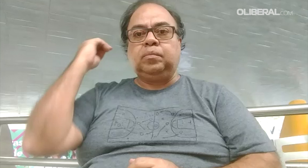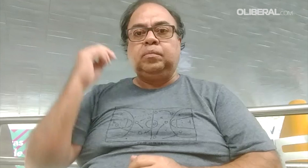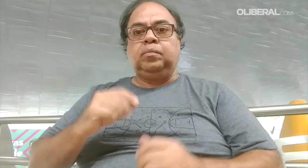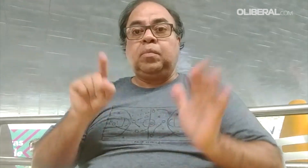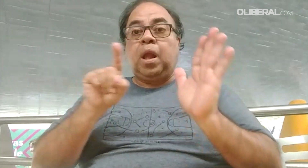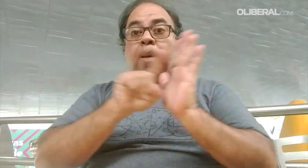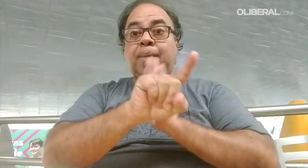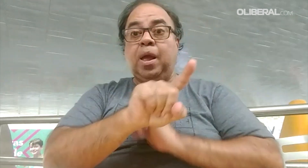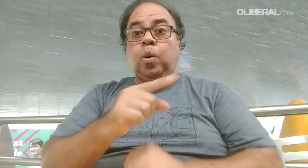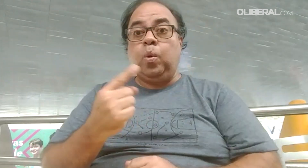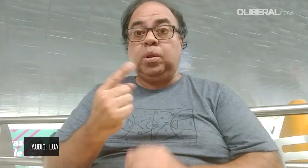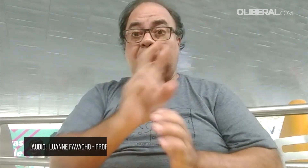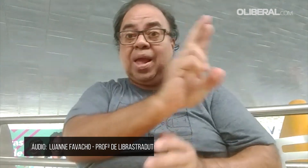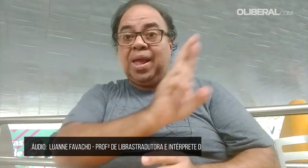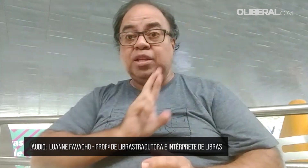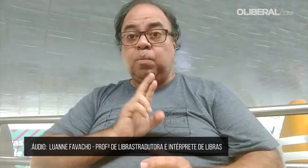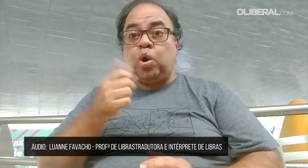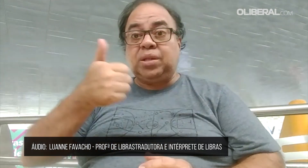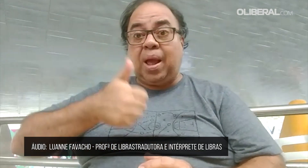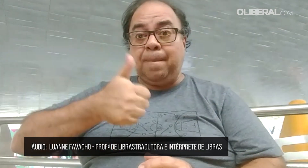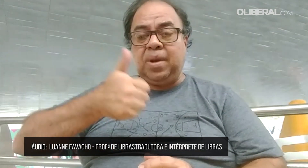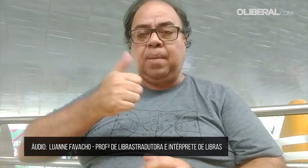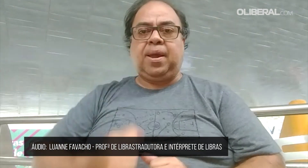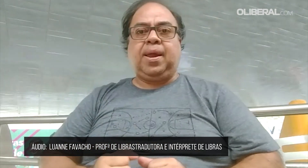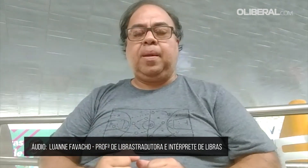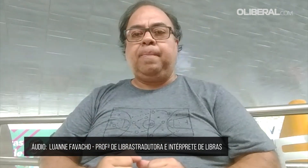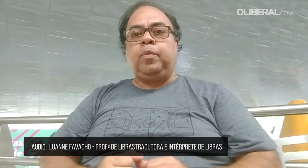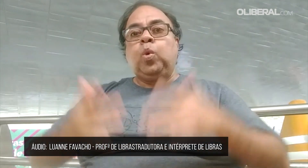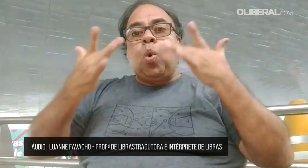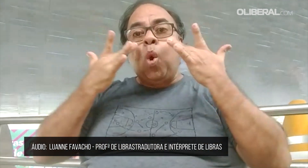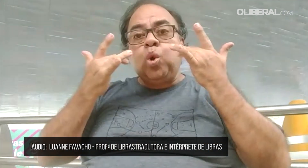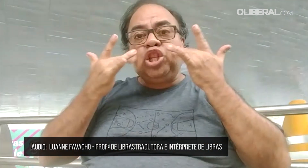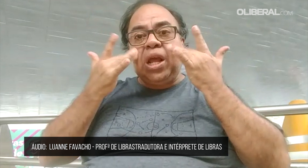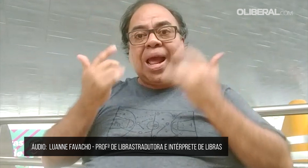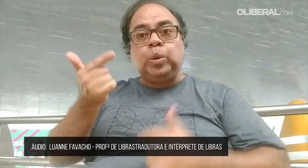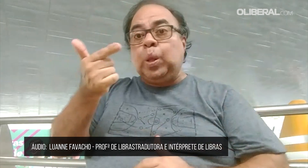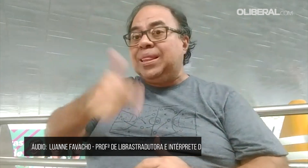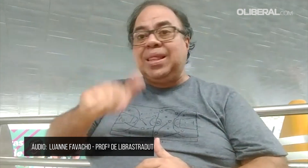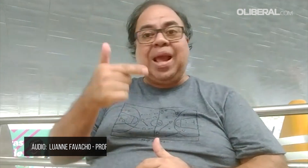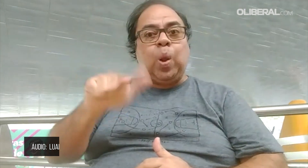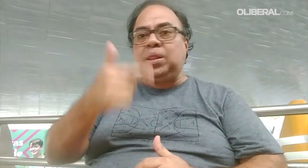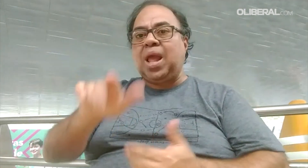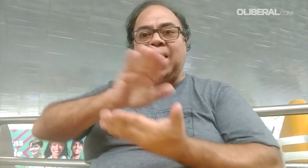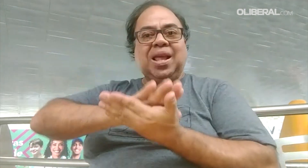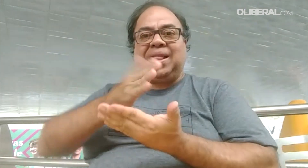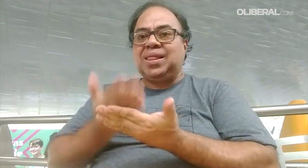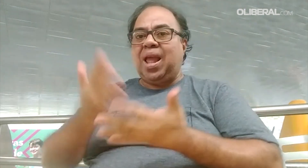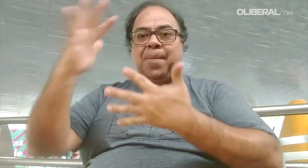O teatro não tem intérprete de livro. Há atores somente dois, dois surdos. Não existe questão